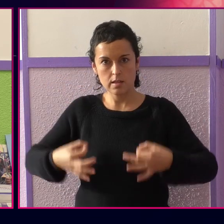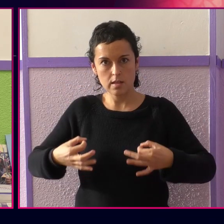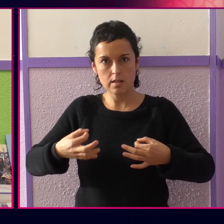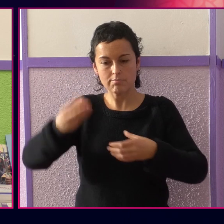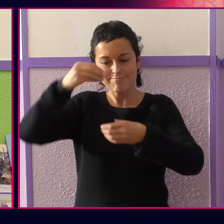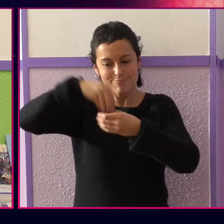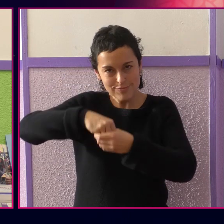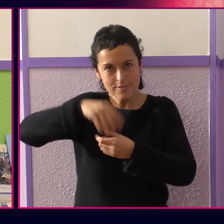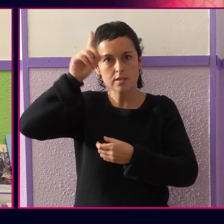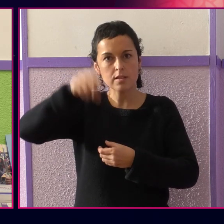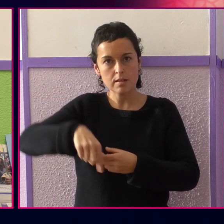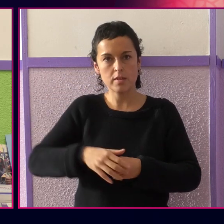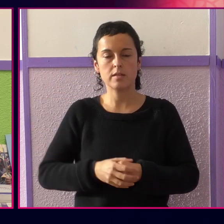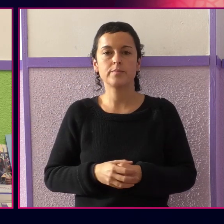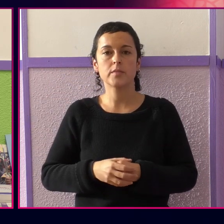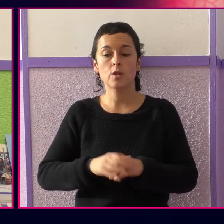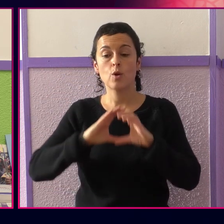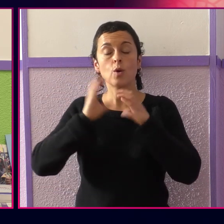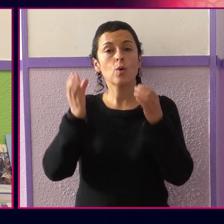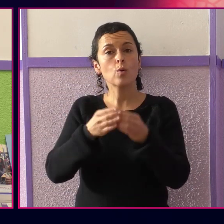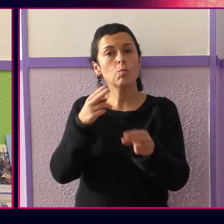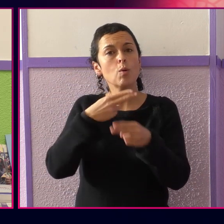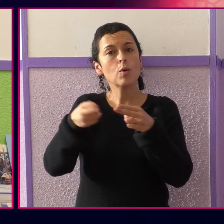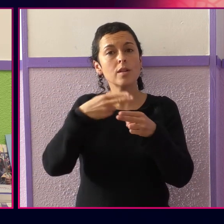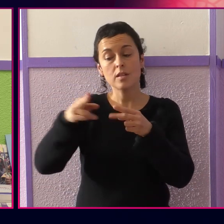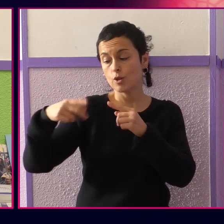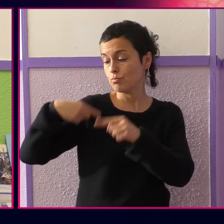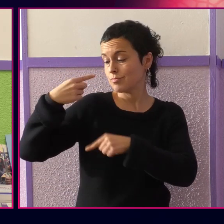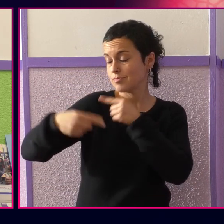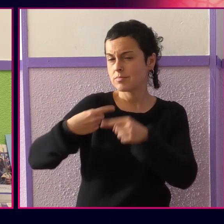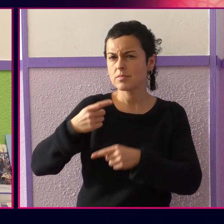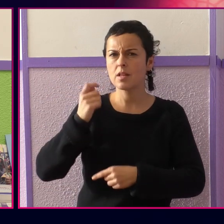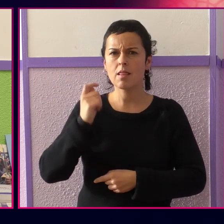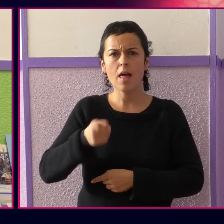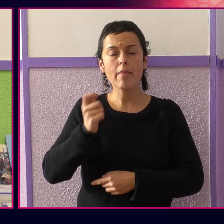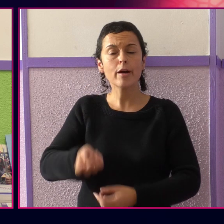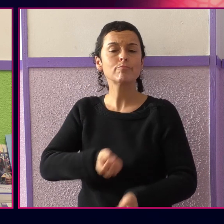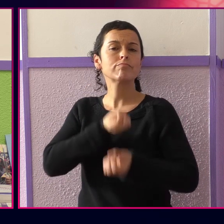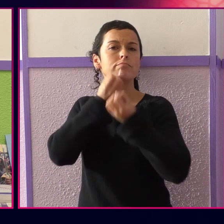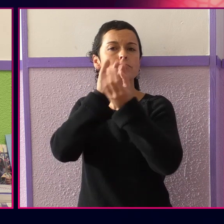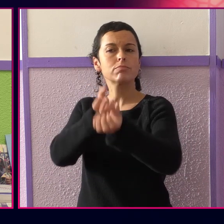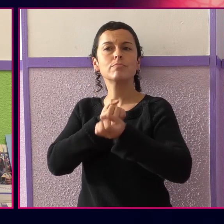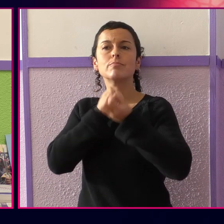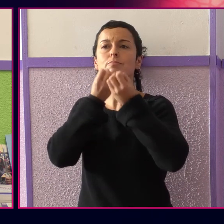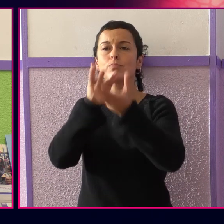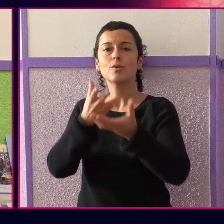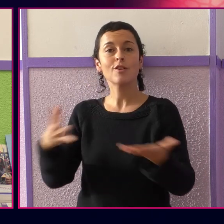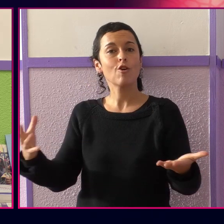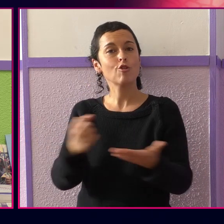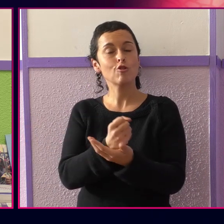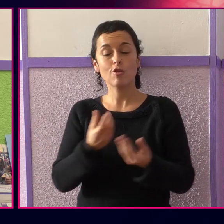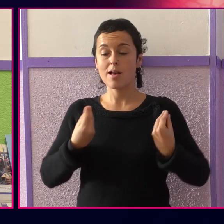berriz, gogorarazten digute, bizitxa eskubidea gure irriken erdigunean egon behar dela.